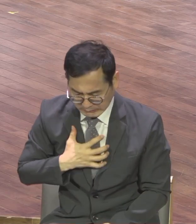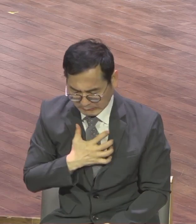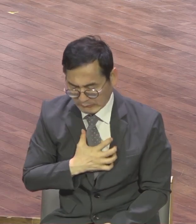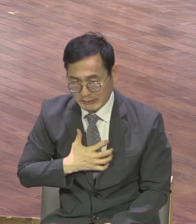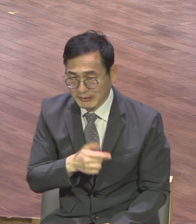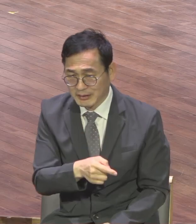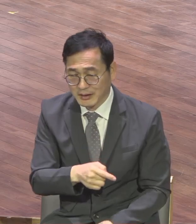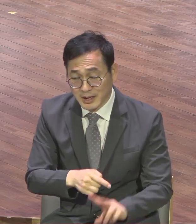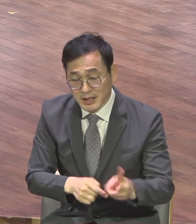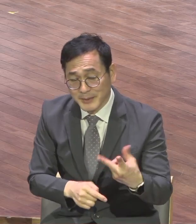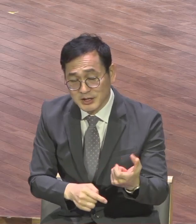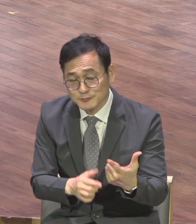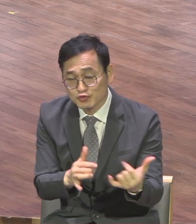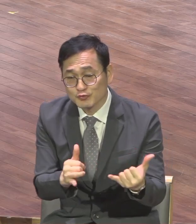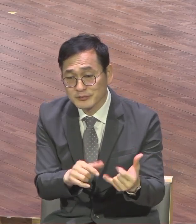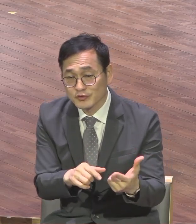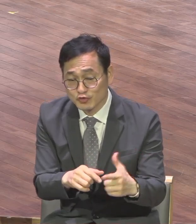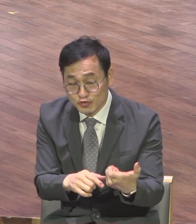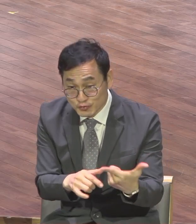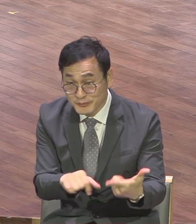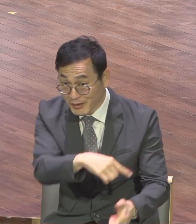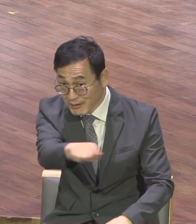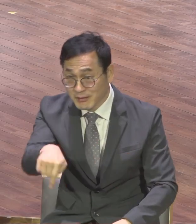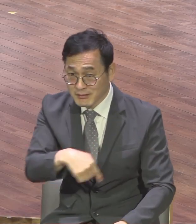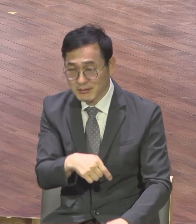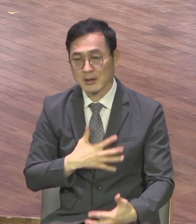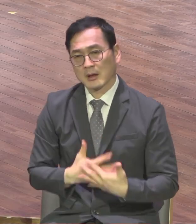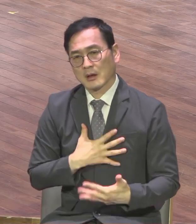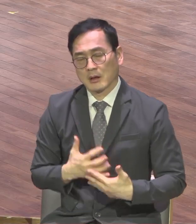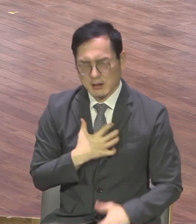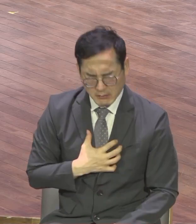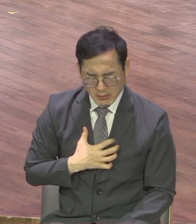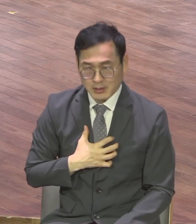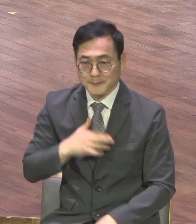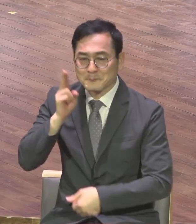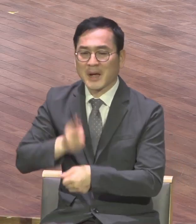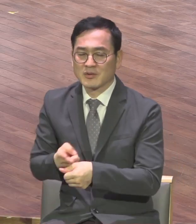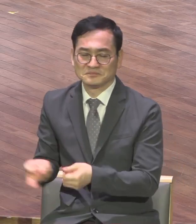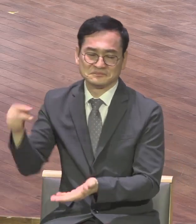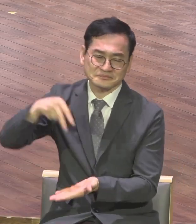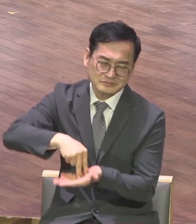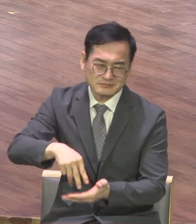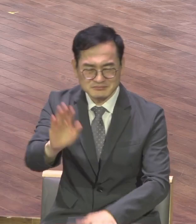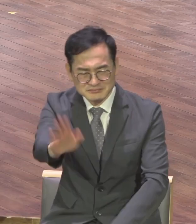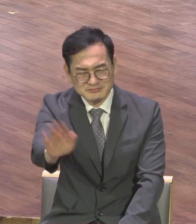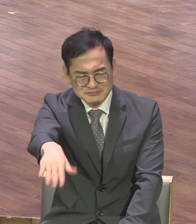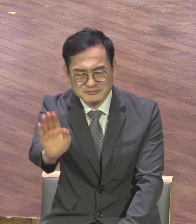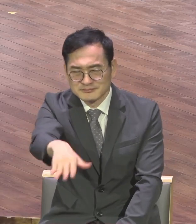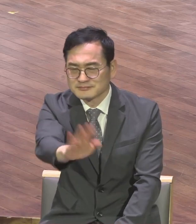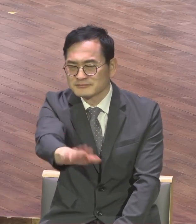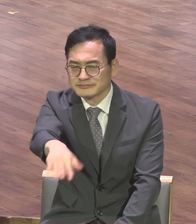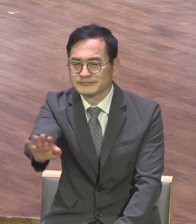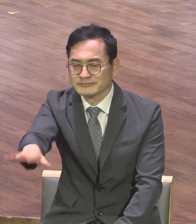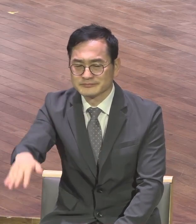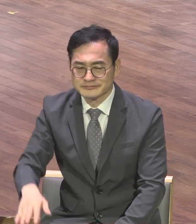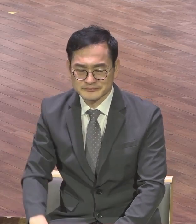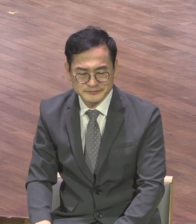사람들에게 바울이 당당하게 외칩니다 22절입니다 내가 너희를